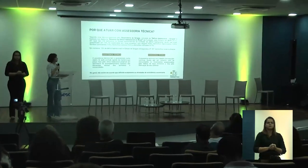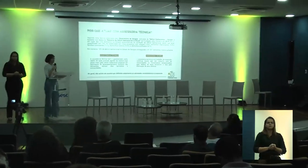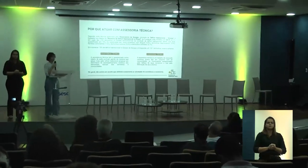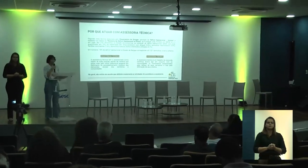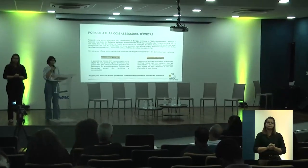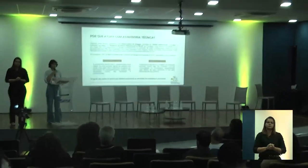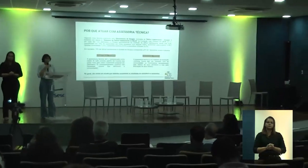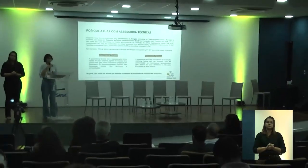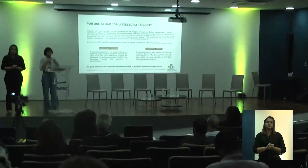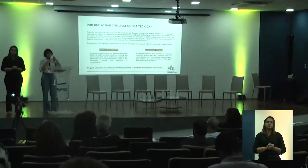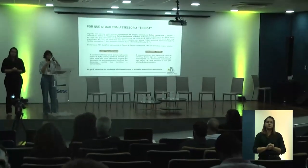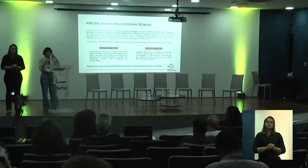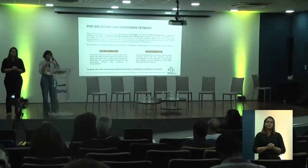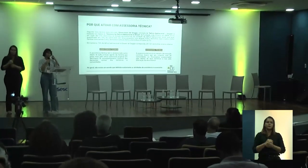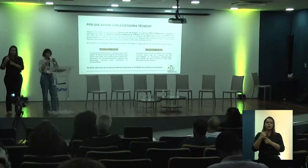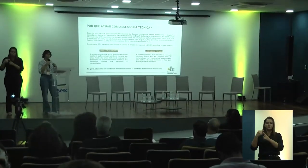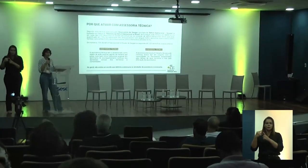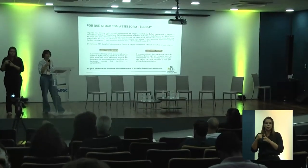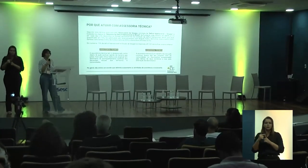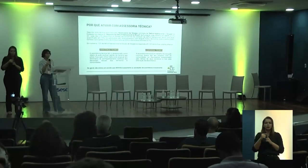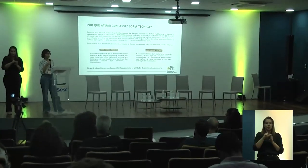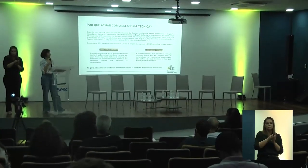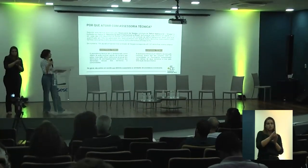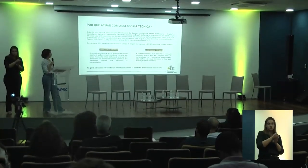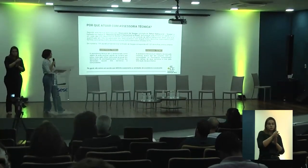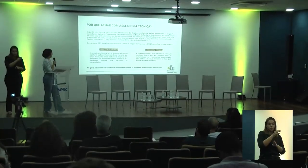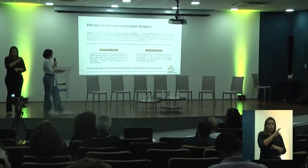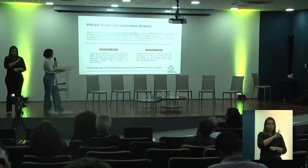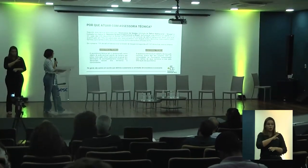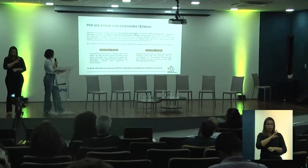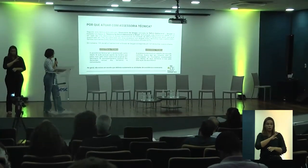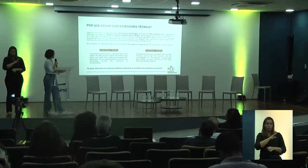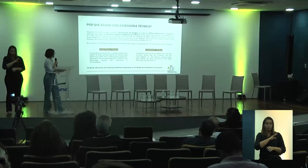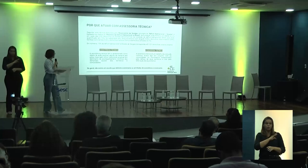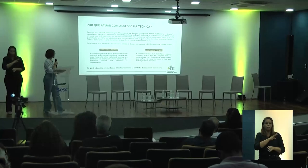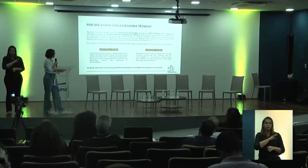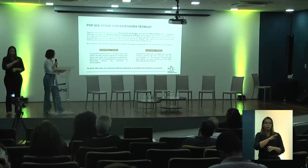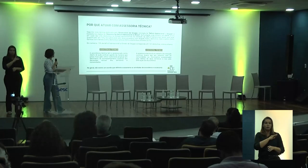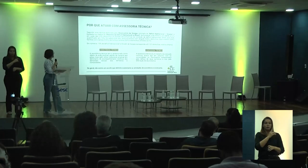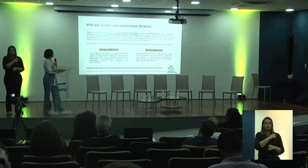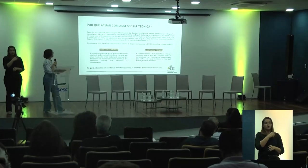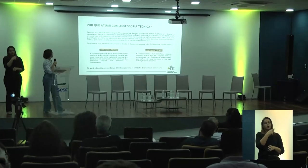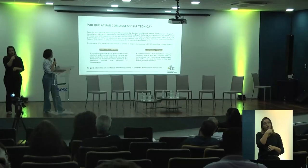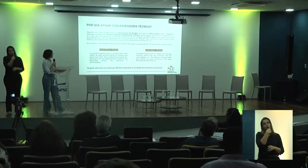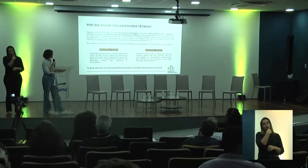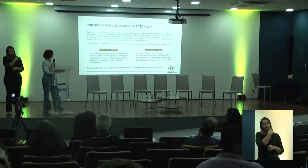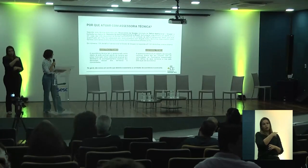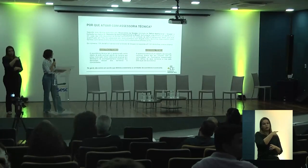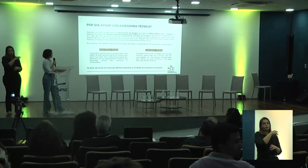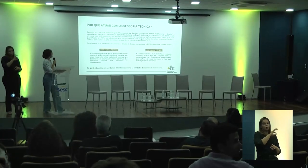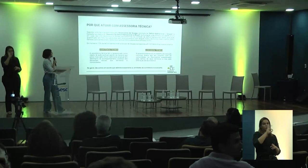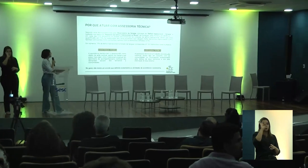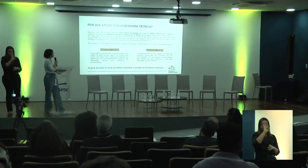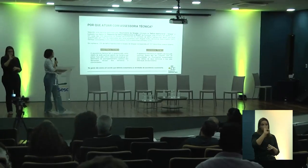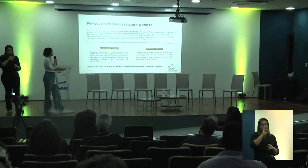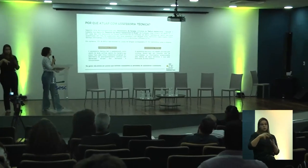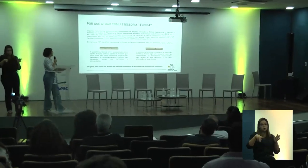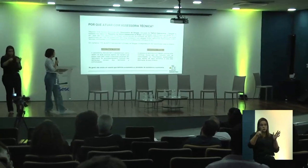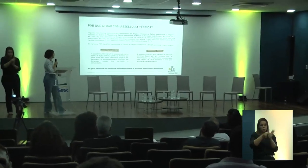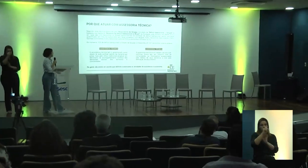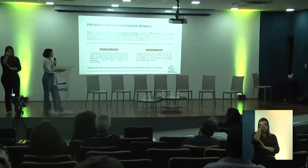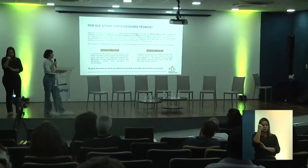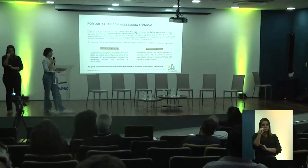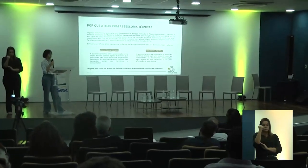E por que atuar com assessoria técnica? Aí é um dado do Observatório de Sergipe, que foi a partir do relatório de déficit